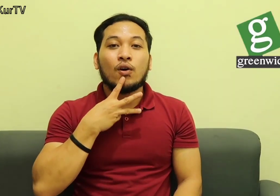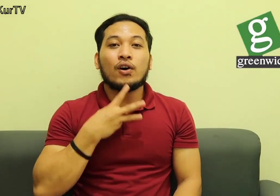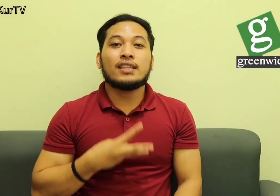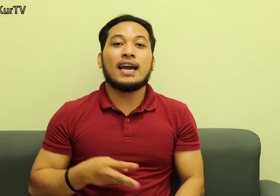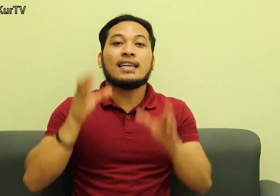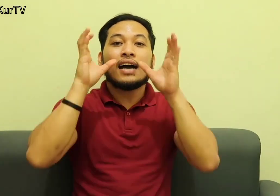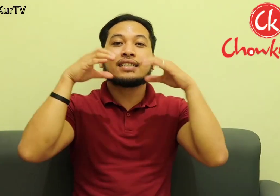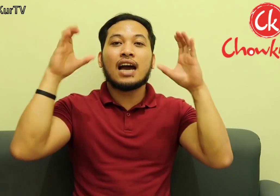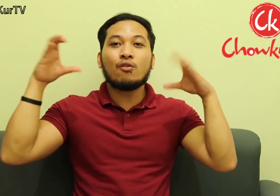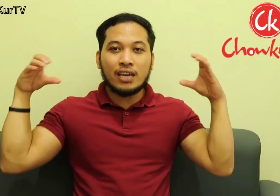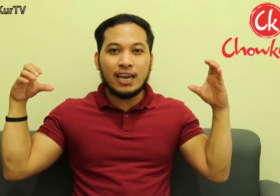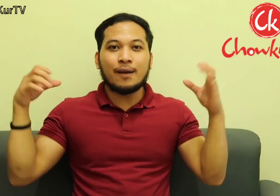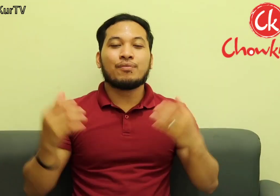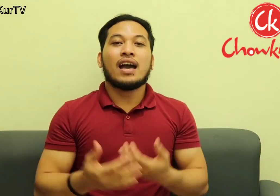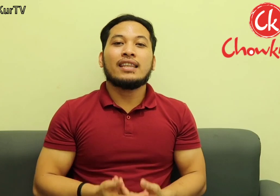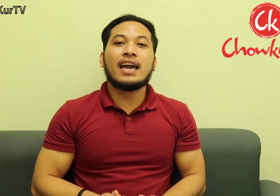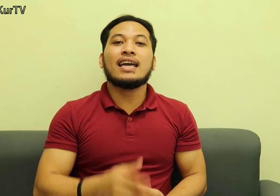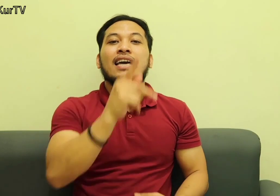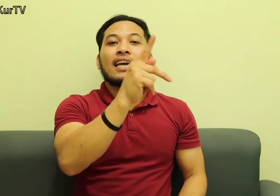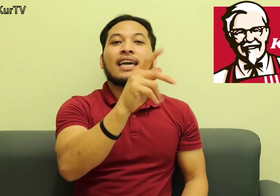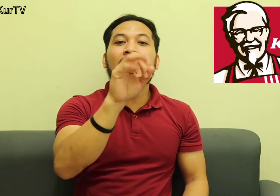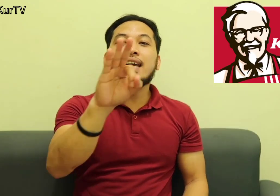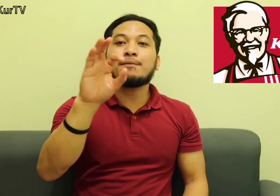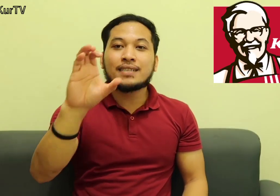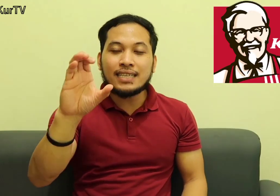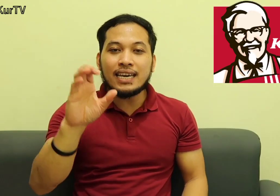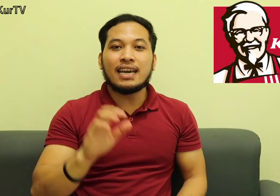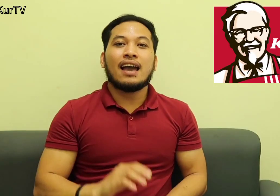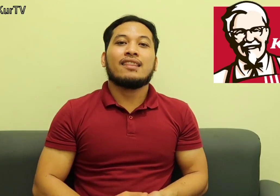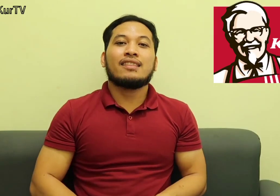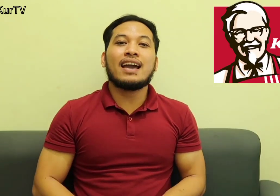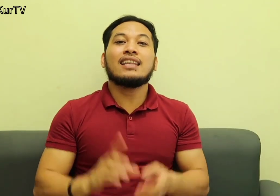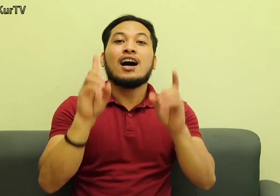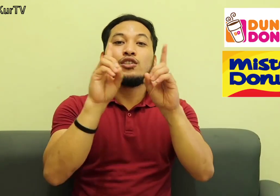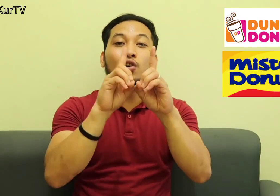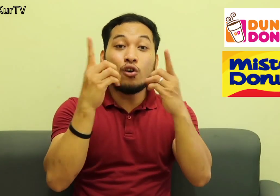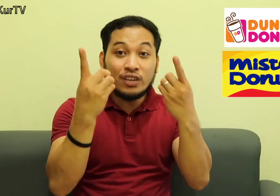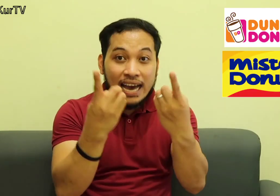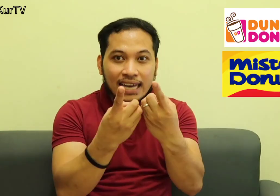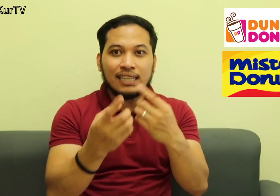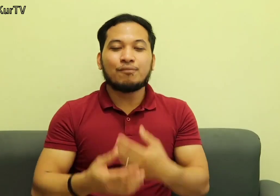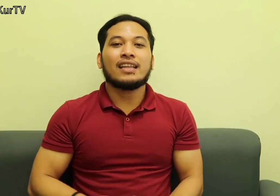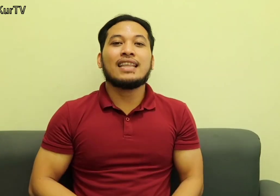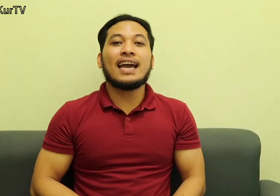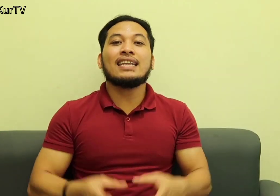Then, Chowking Then, KFC Then, Donut Then,